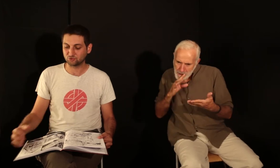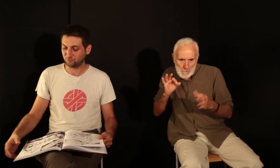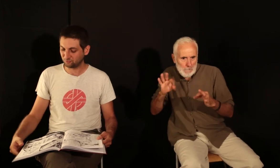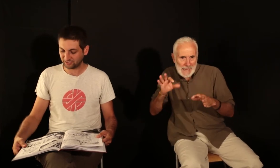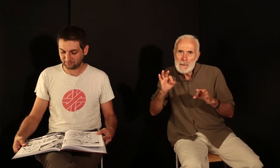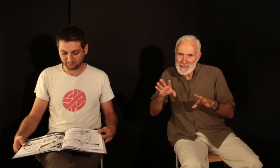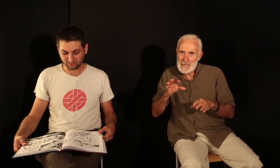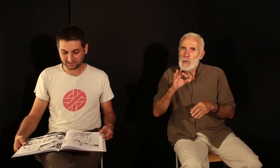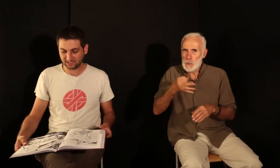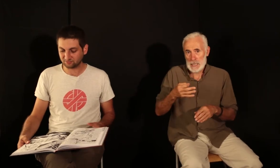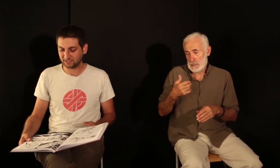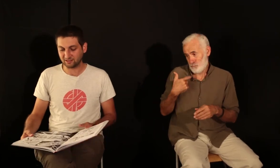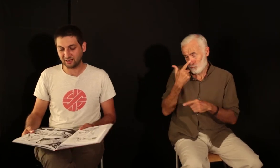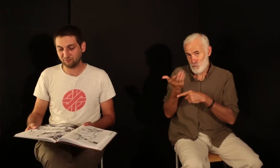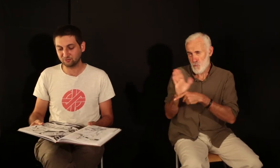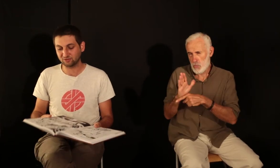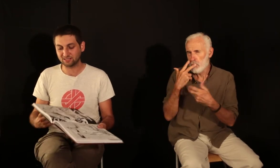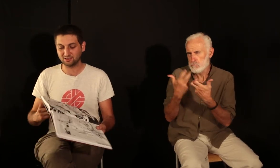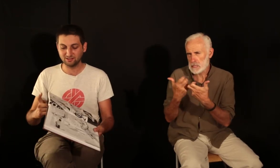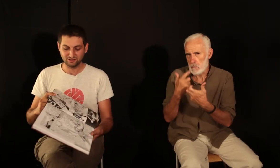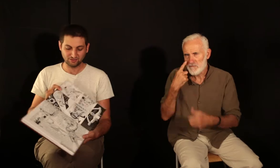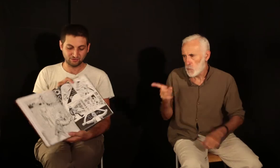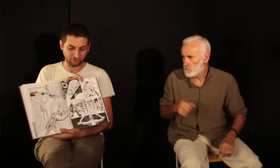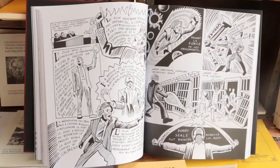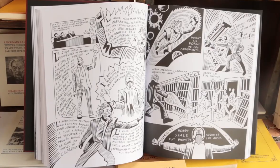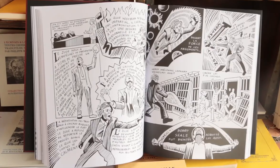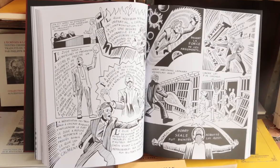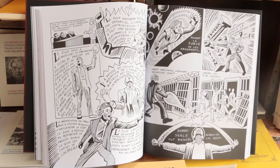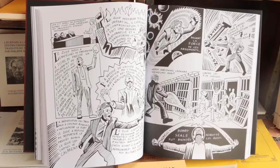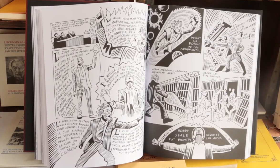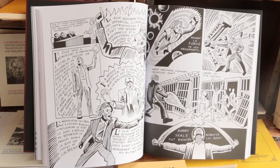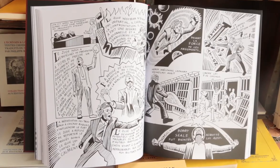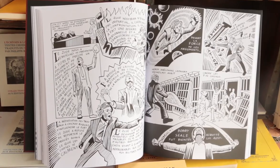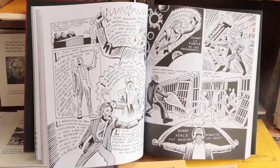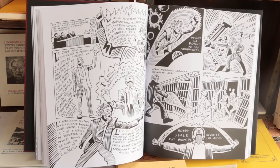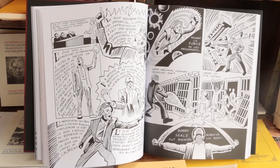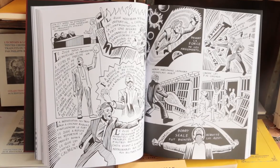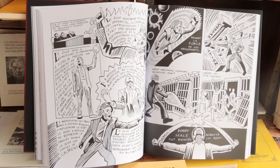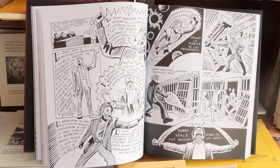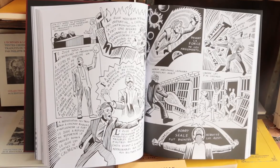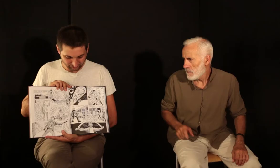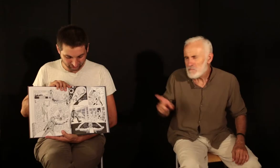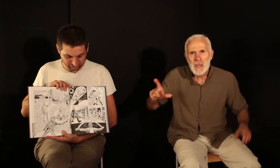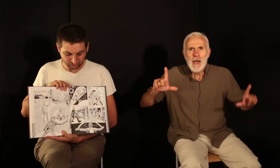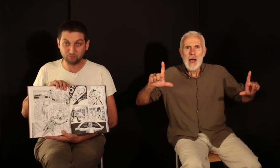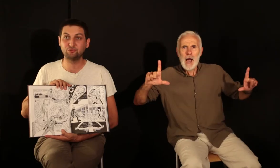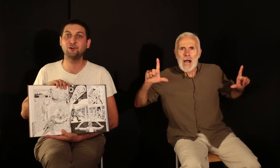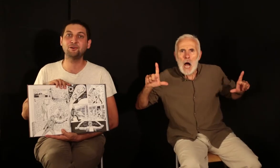je peux vous montrer un petit peu ici, on est à la fois dans des genres de cadrage, de plans,